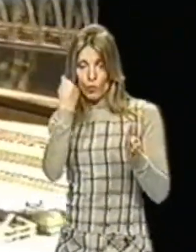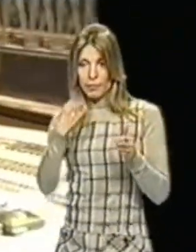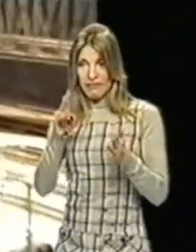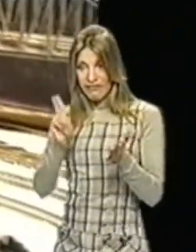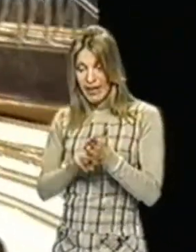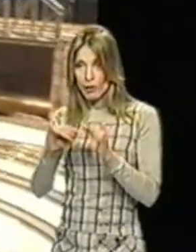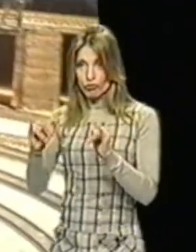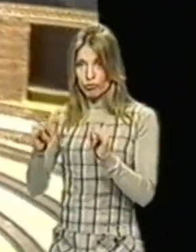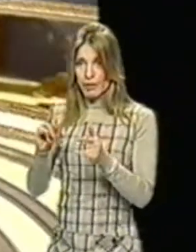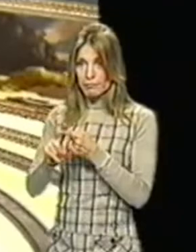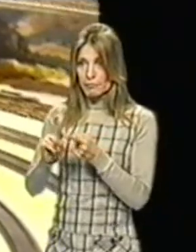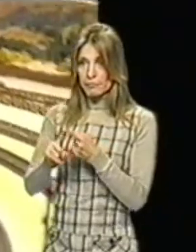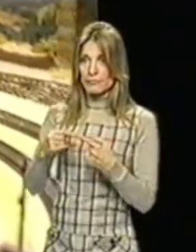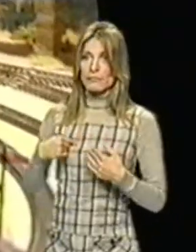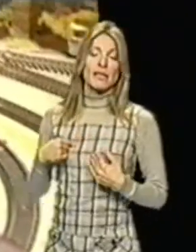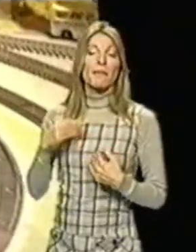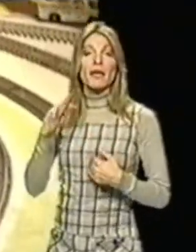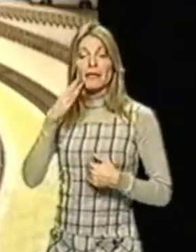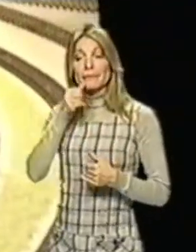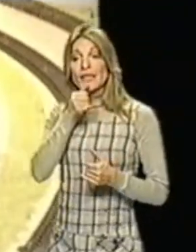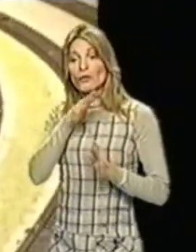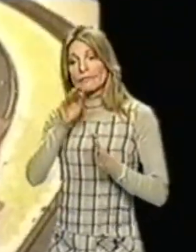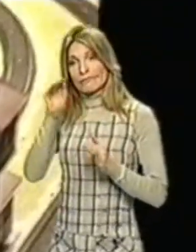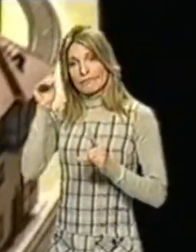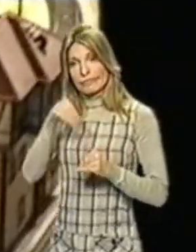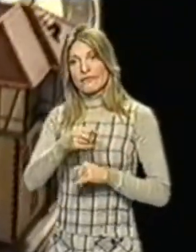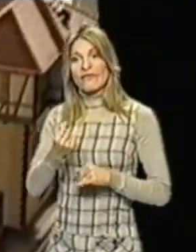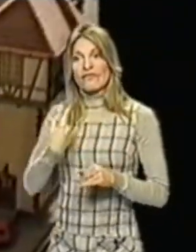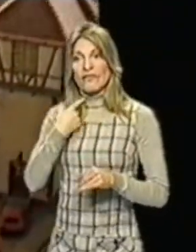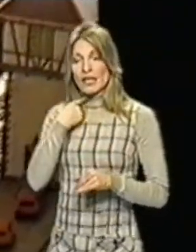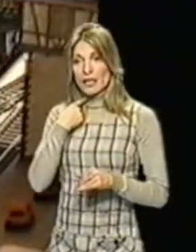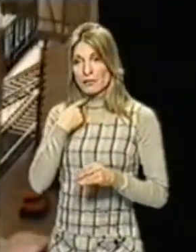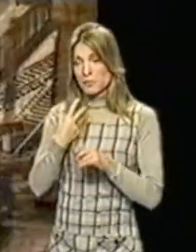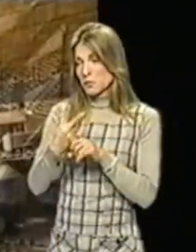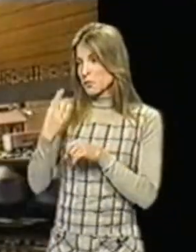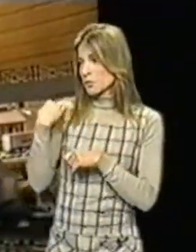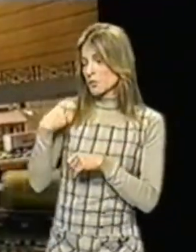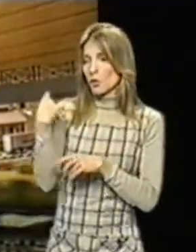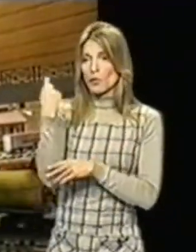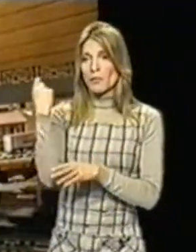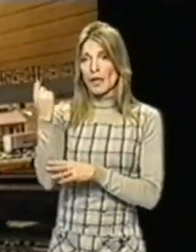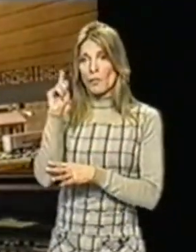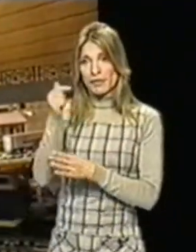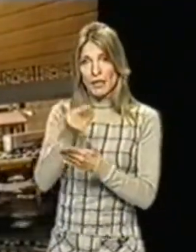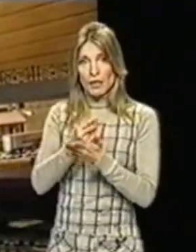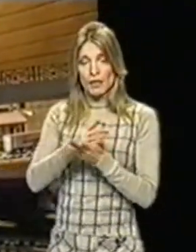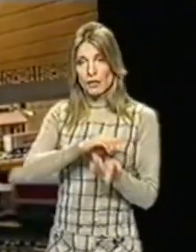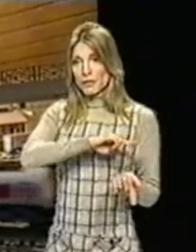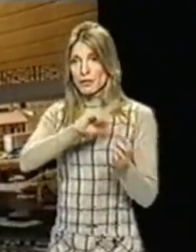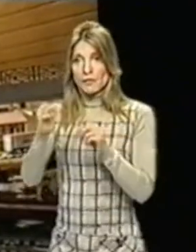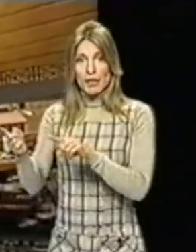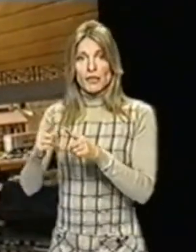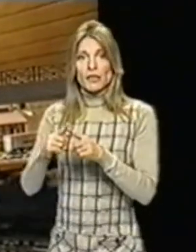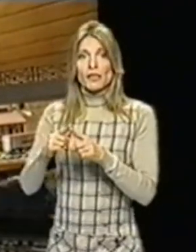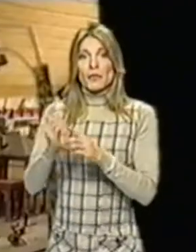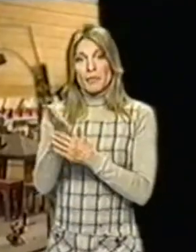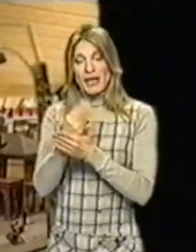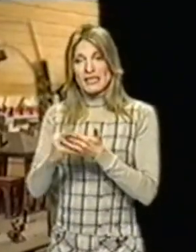au bord du déraillement il y a trois ans la firme avait dû licencier et délocaliser une partie de la production aujourd'hui en se mettant en liquidation